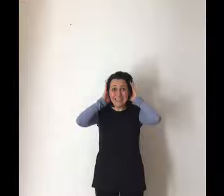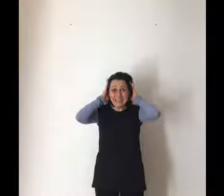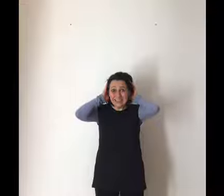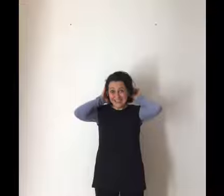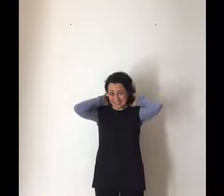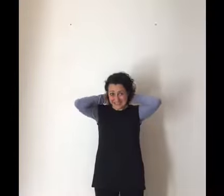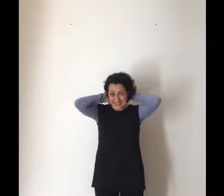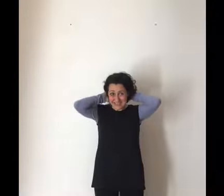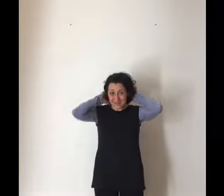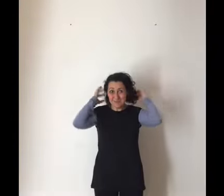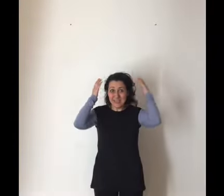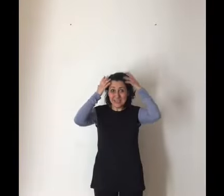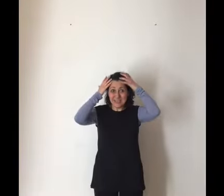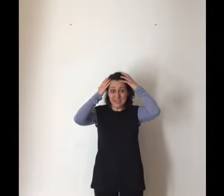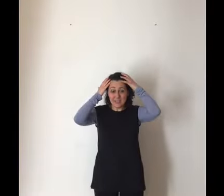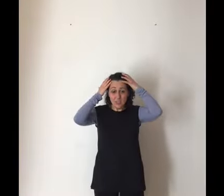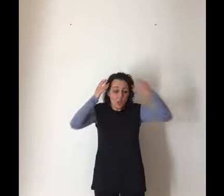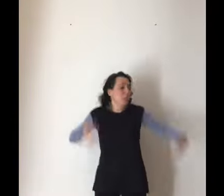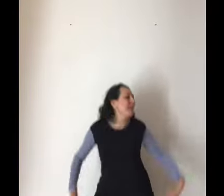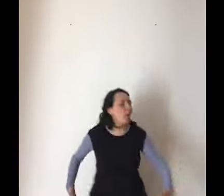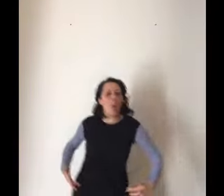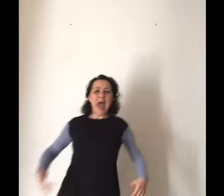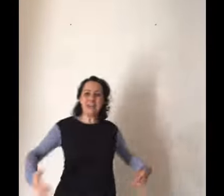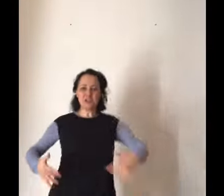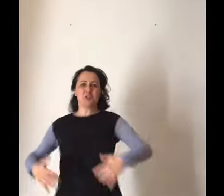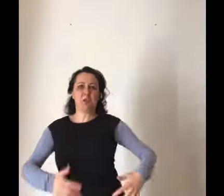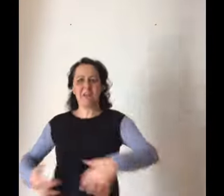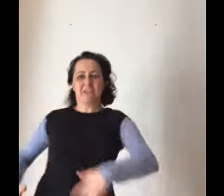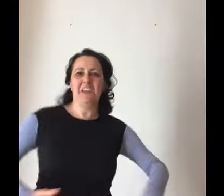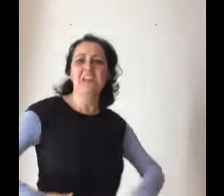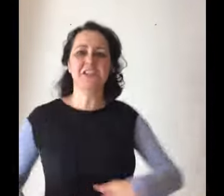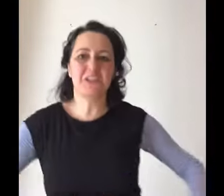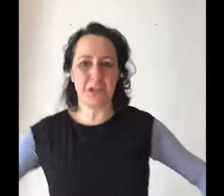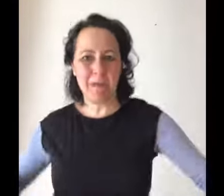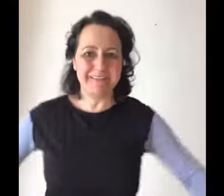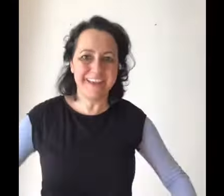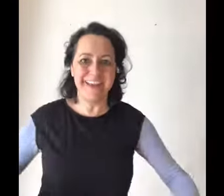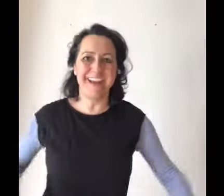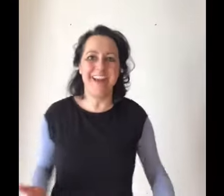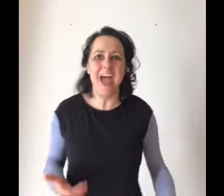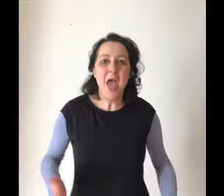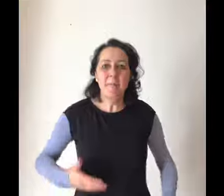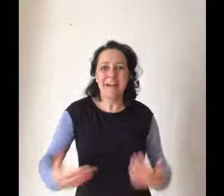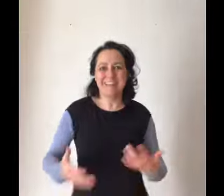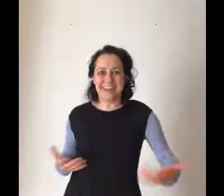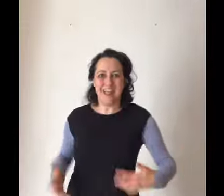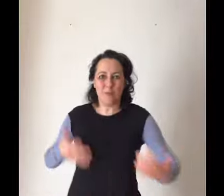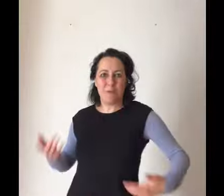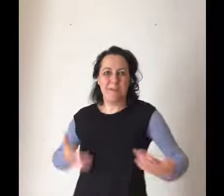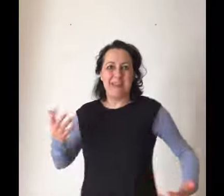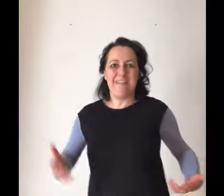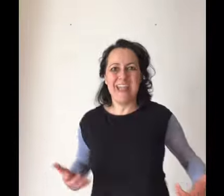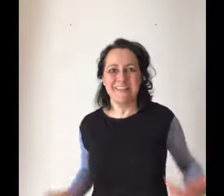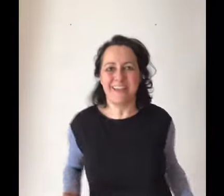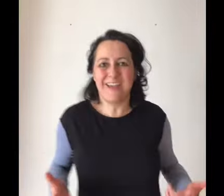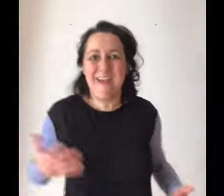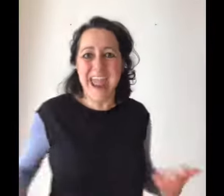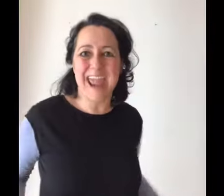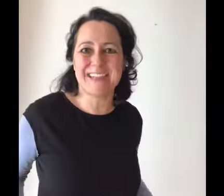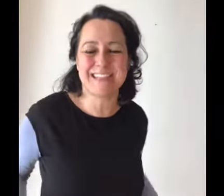ai capelli. Ma quale sistematina e sistematina? Ma il trend 2020 è questo.